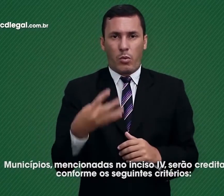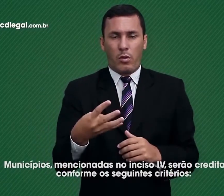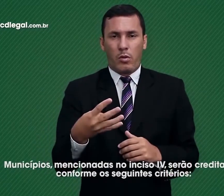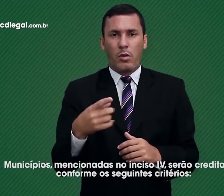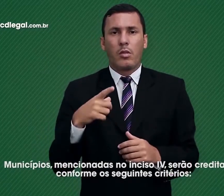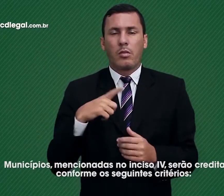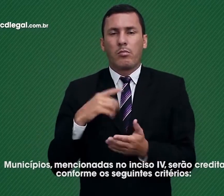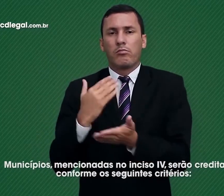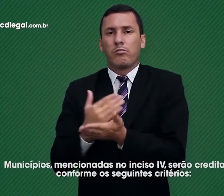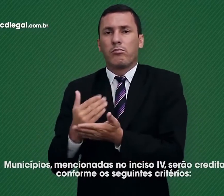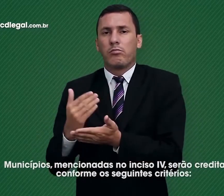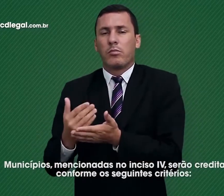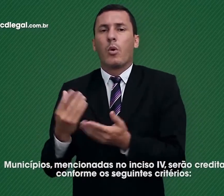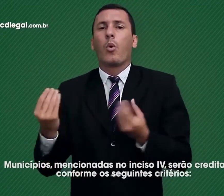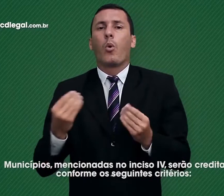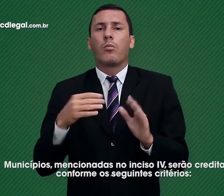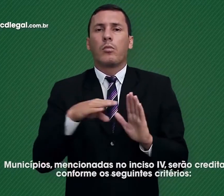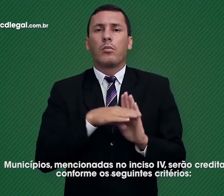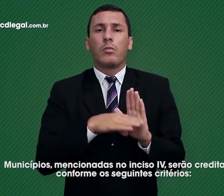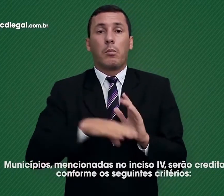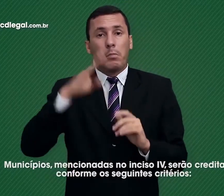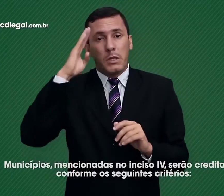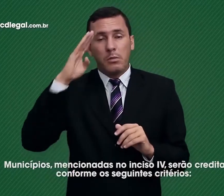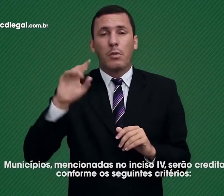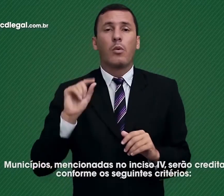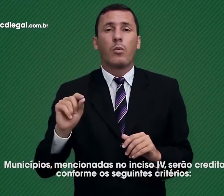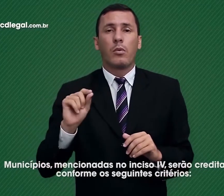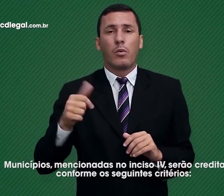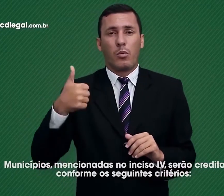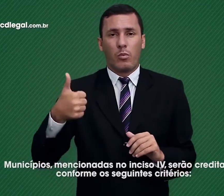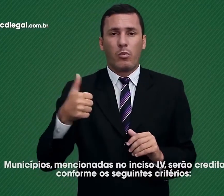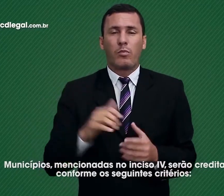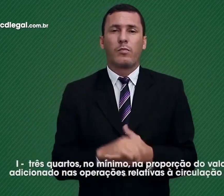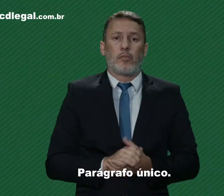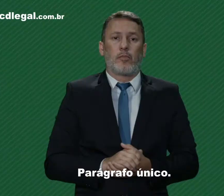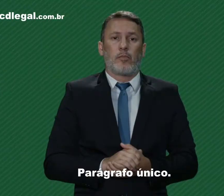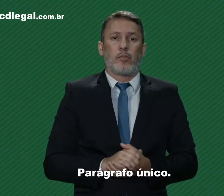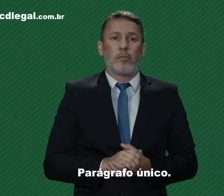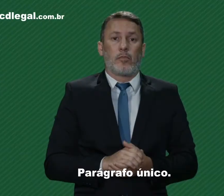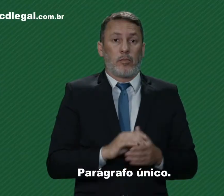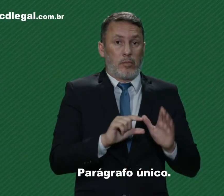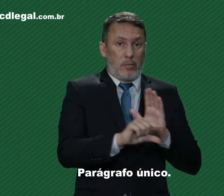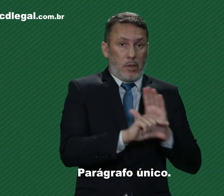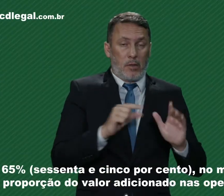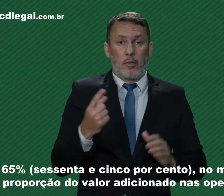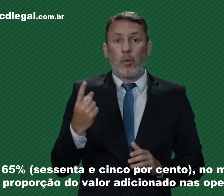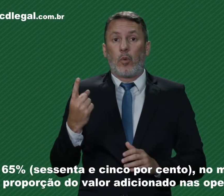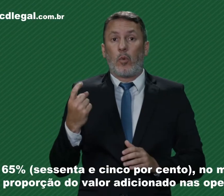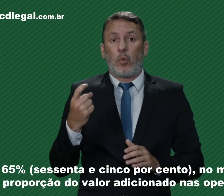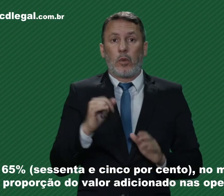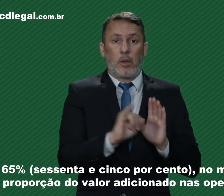serão creditadas conforme os seguintes critérios. Parágrafo único. Inciso 1.